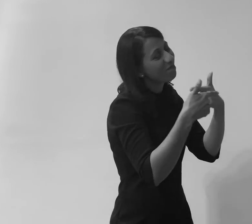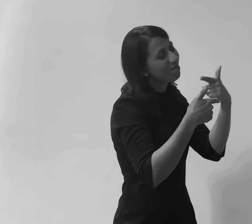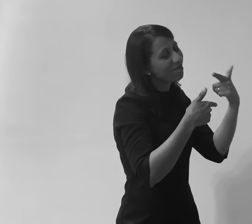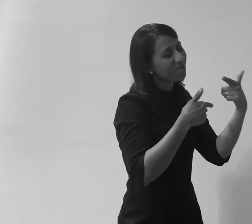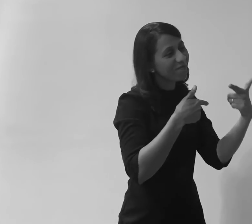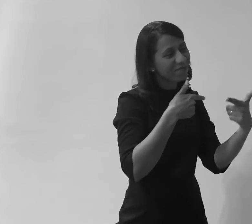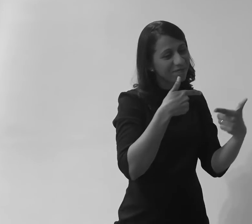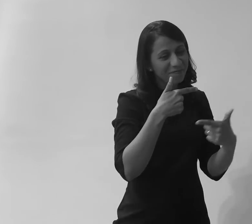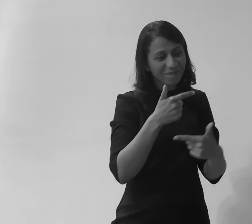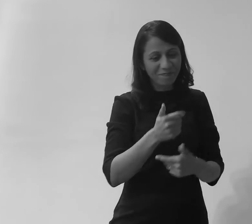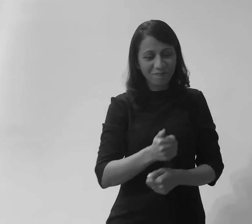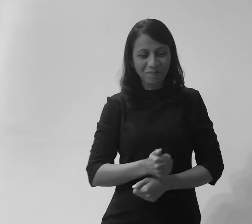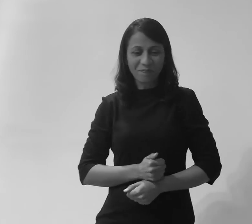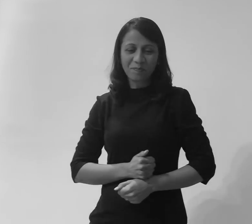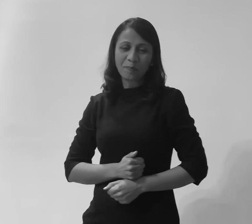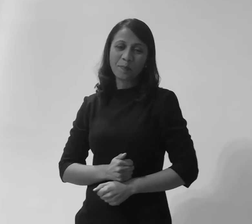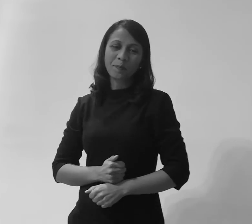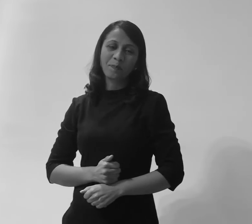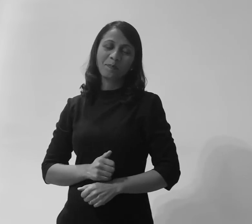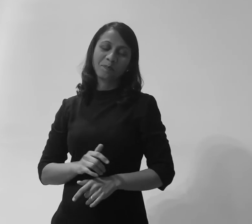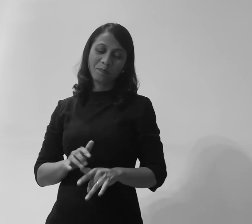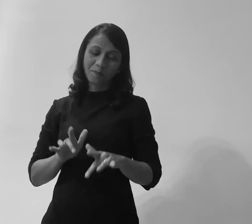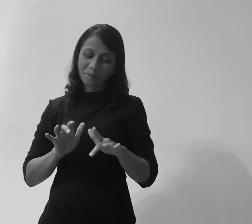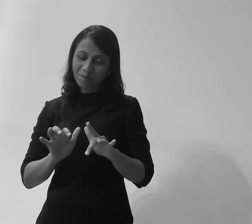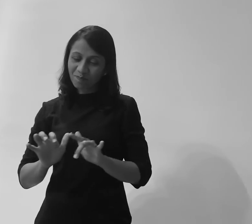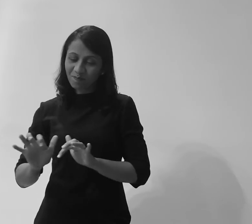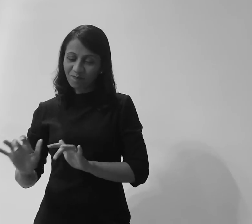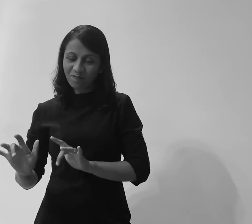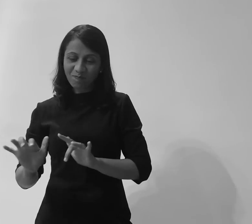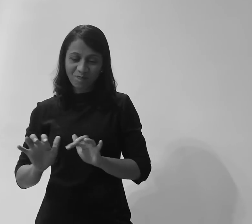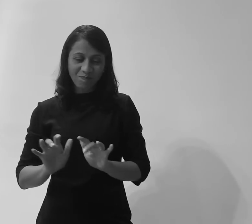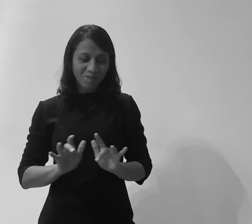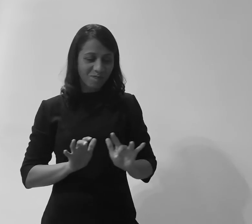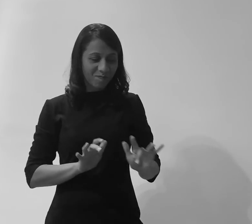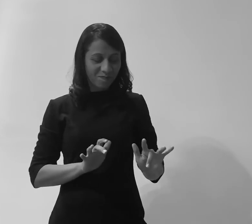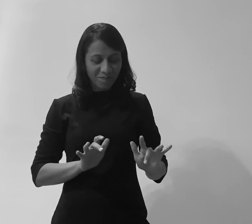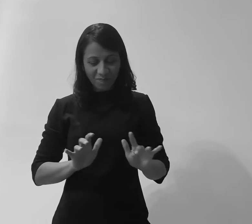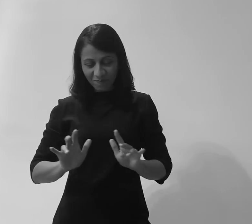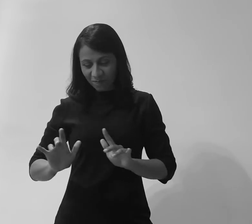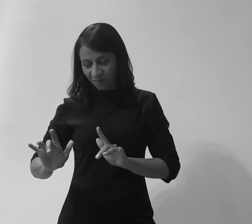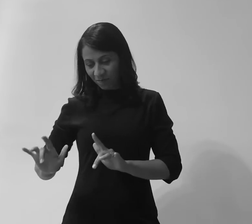filha o根